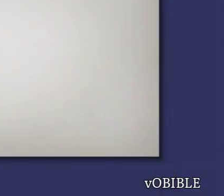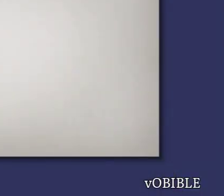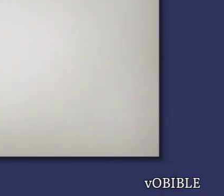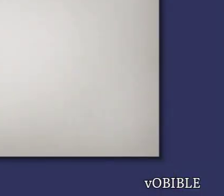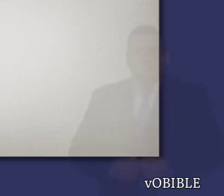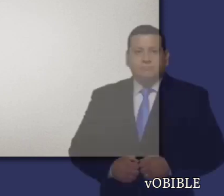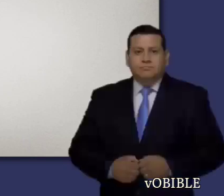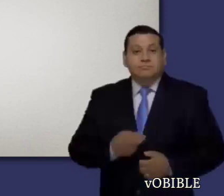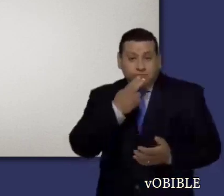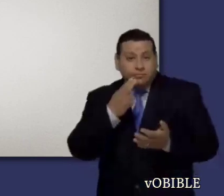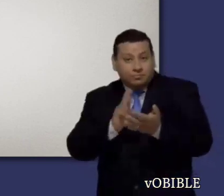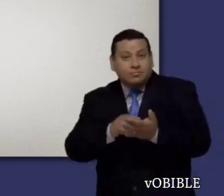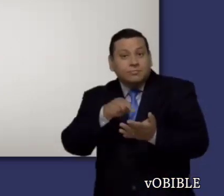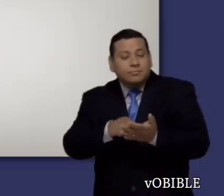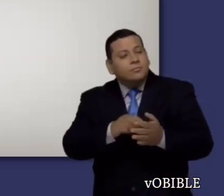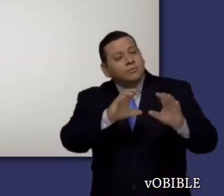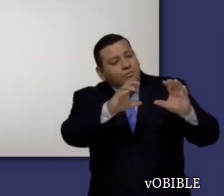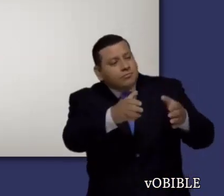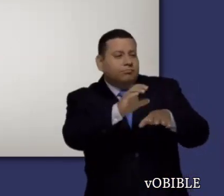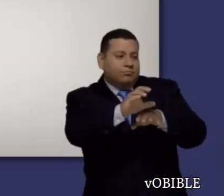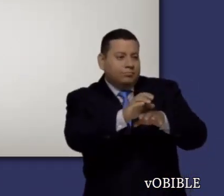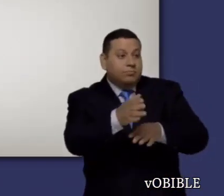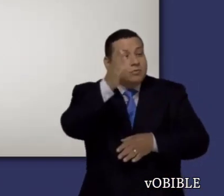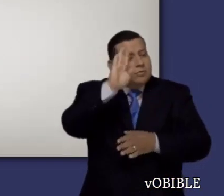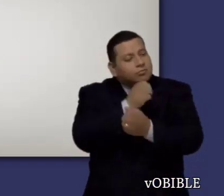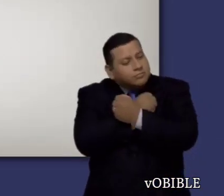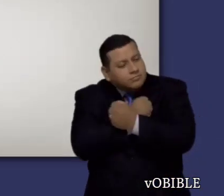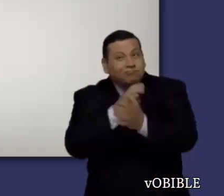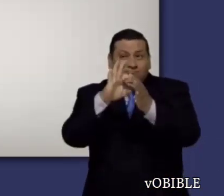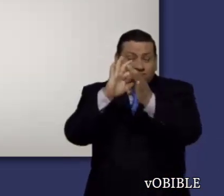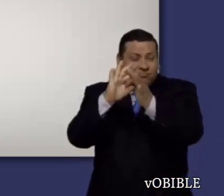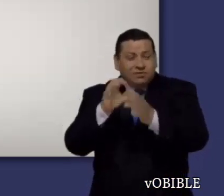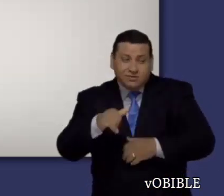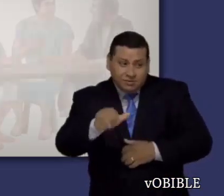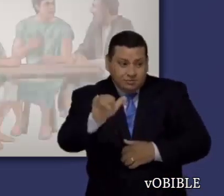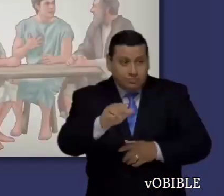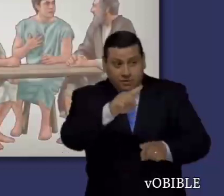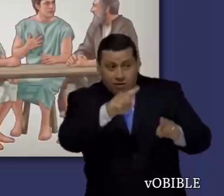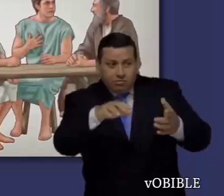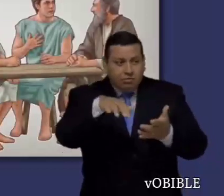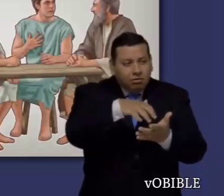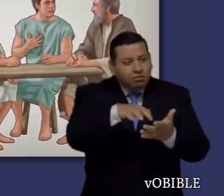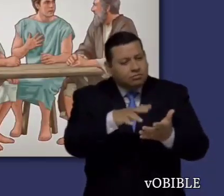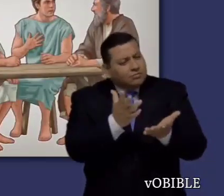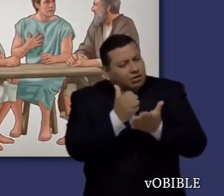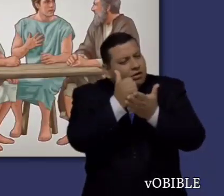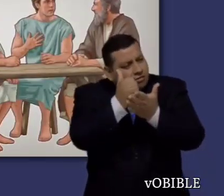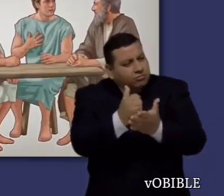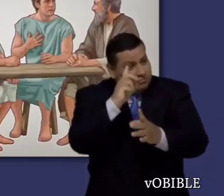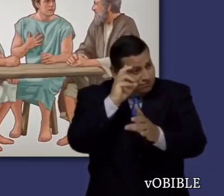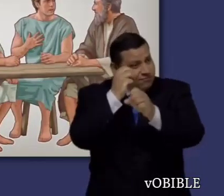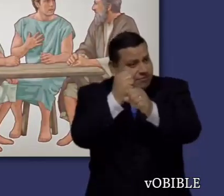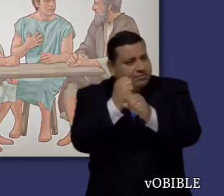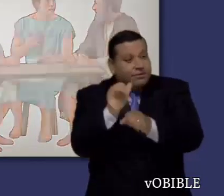Judas termina su carta pidiendo a sus hermanos que se mantengan en el amor de Dios, que les tengan misericordia a